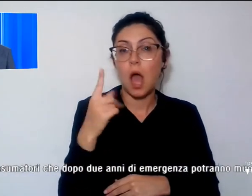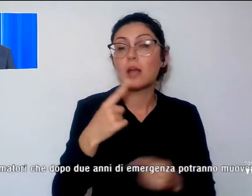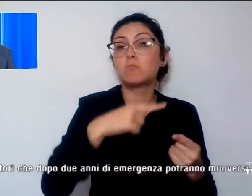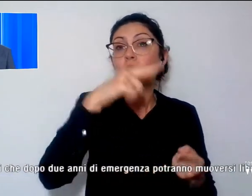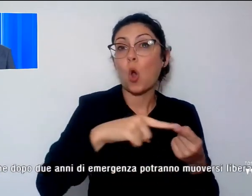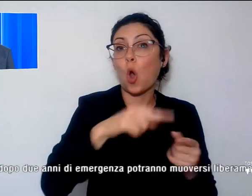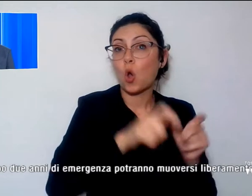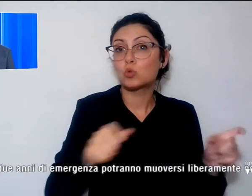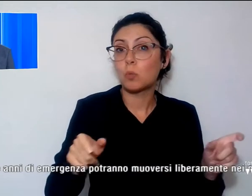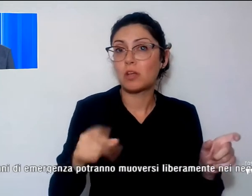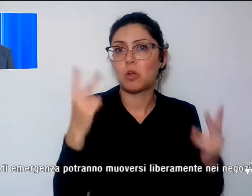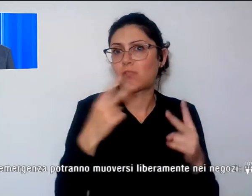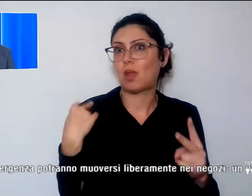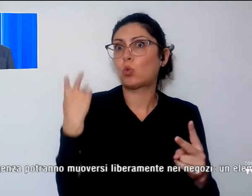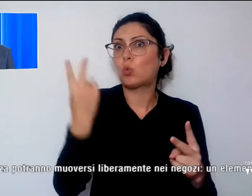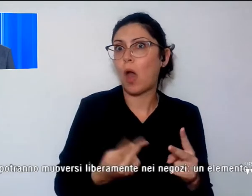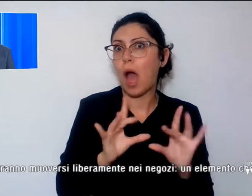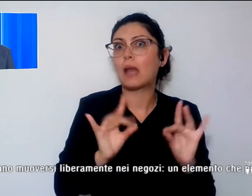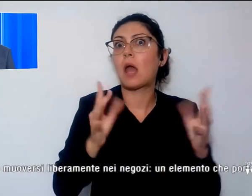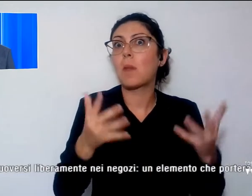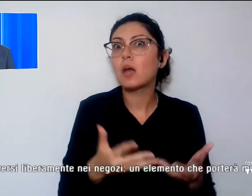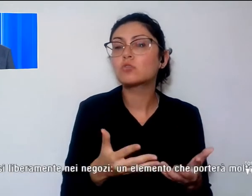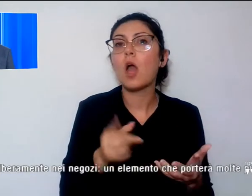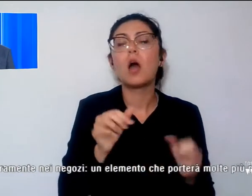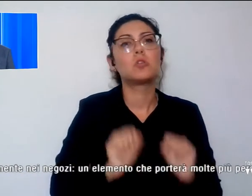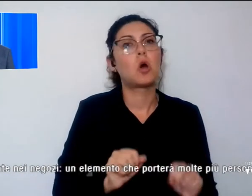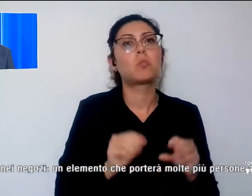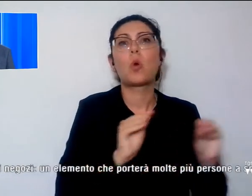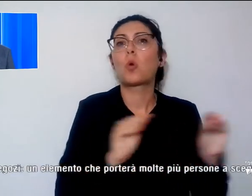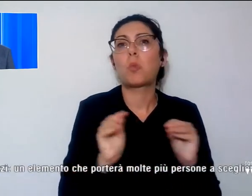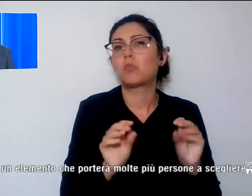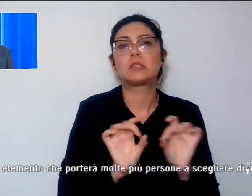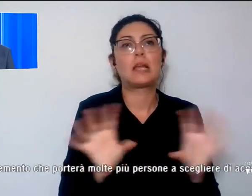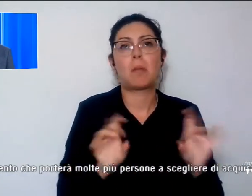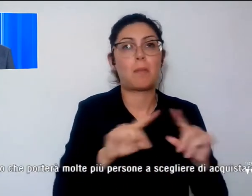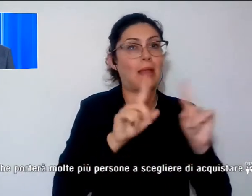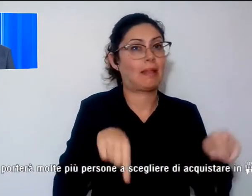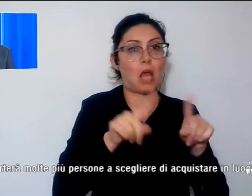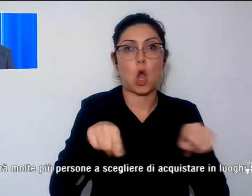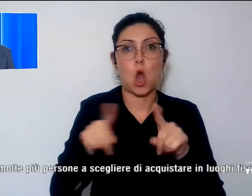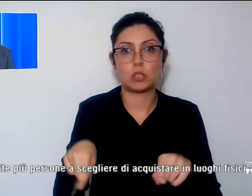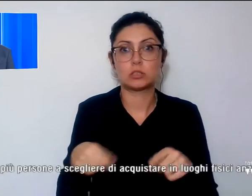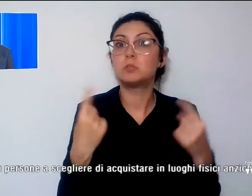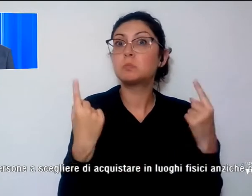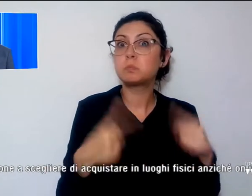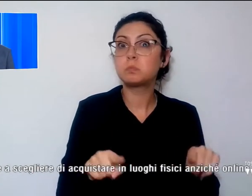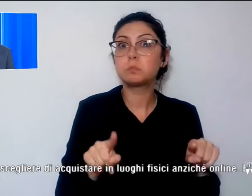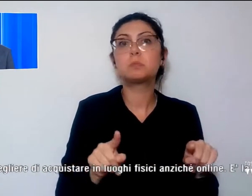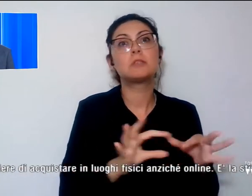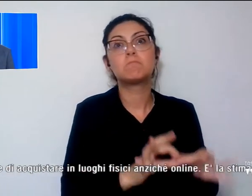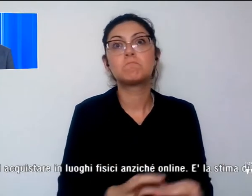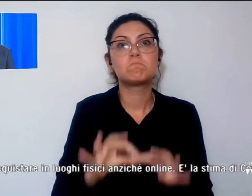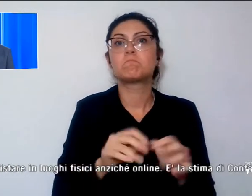dopo due anni di emergenza, potranno muoversi liberamente nei negozi. Un elemento che porterà molte più persone